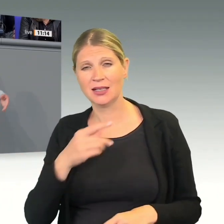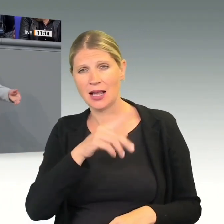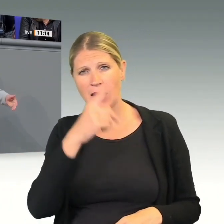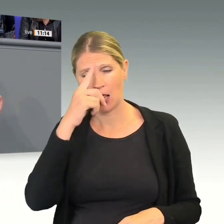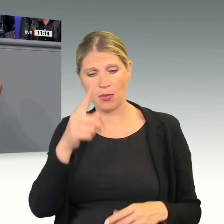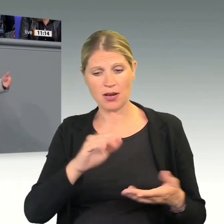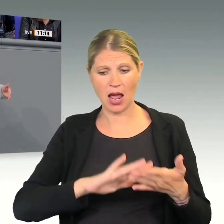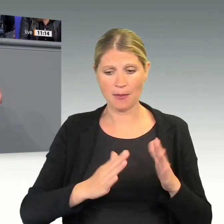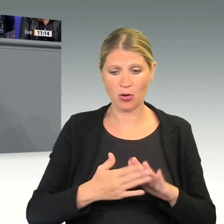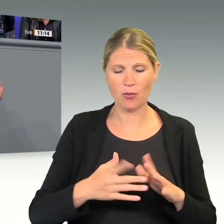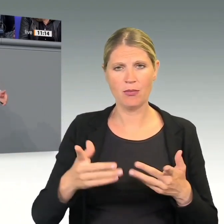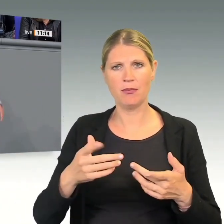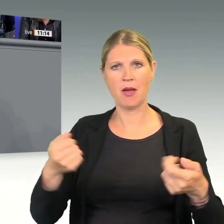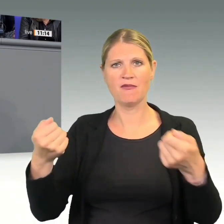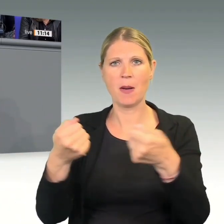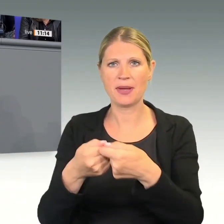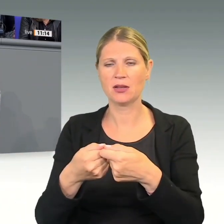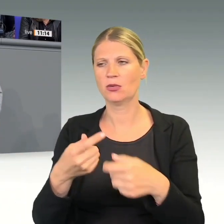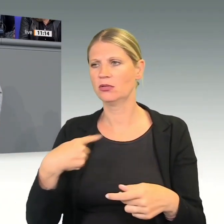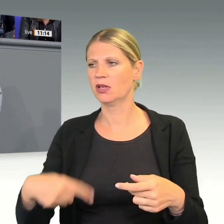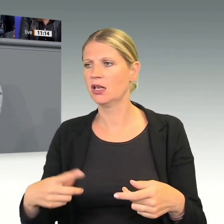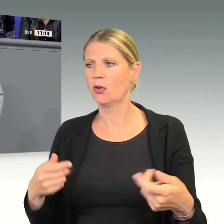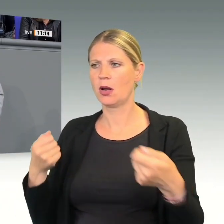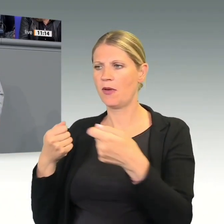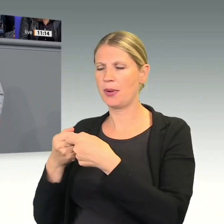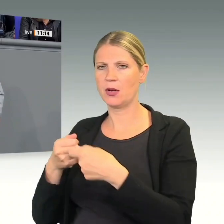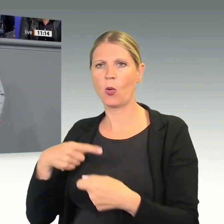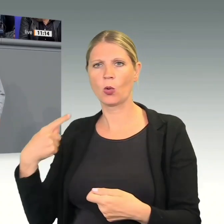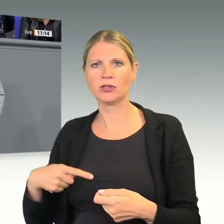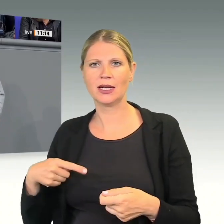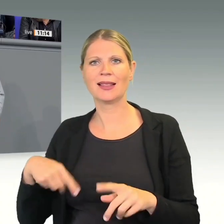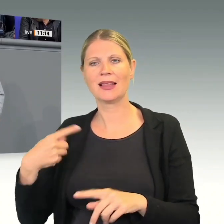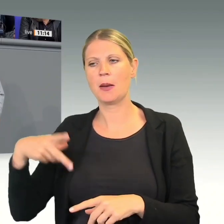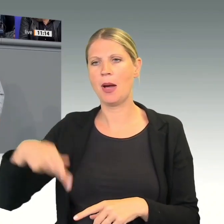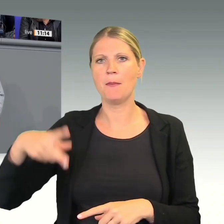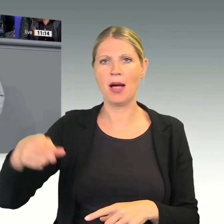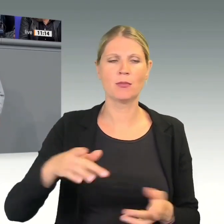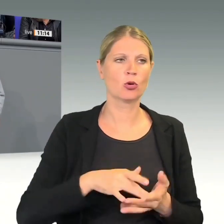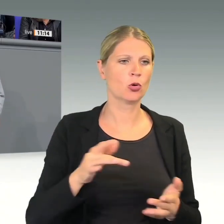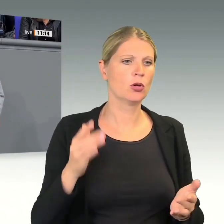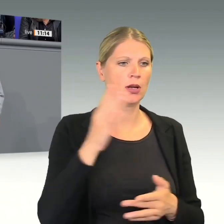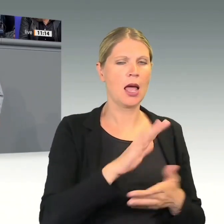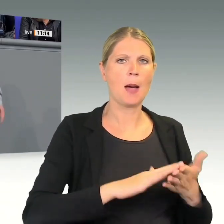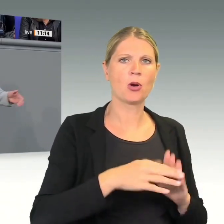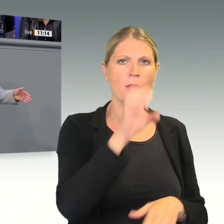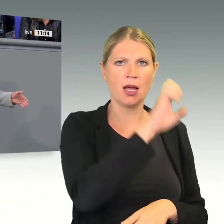die Verbindungen zu Russland oder zu China in Brasilien gekappt werden würden, der träumt von etwas. Das machen die Brasilianer auf keinen